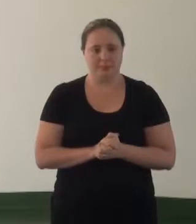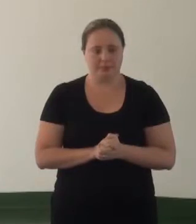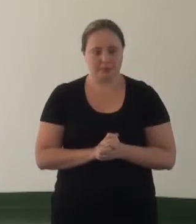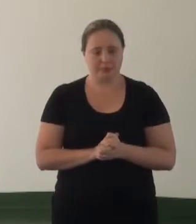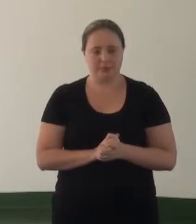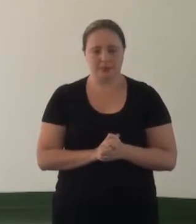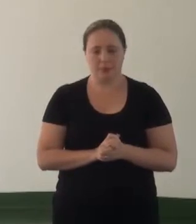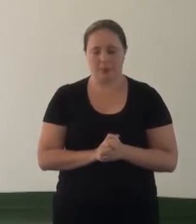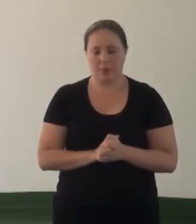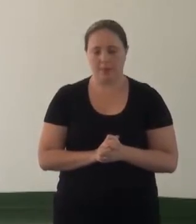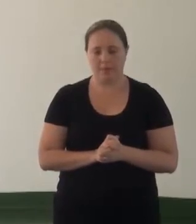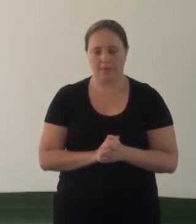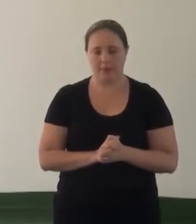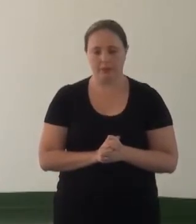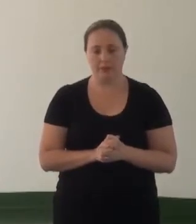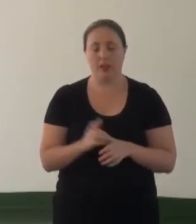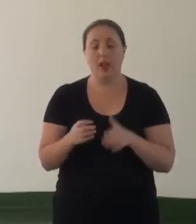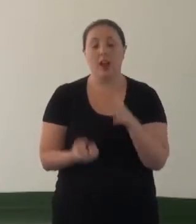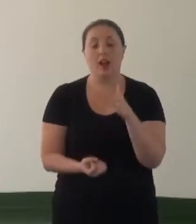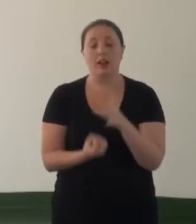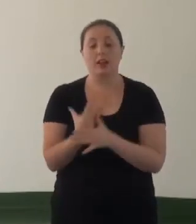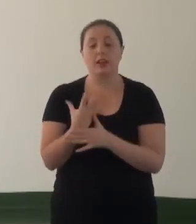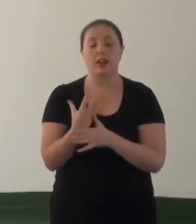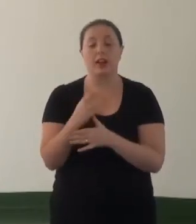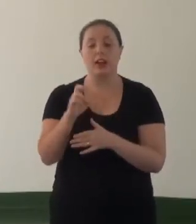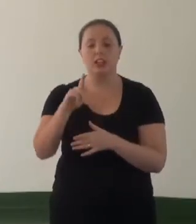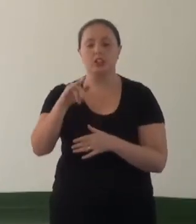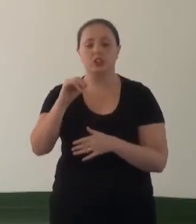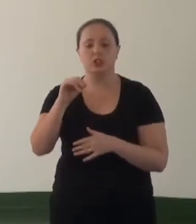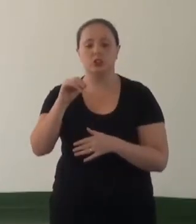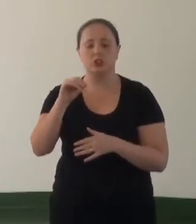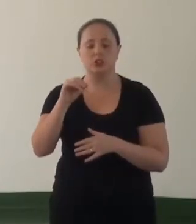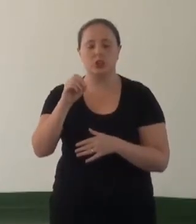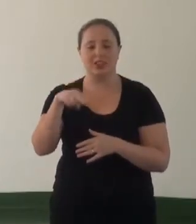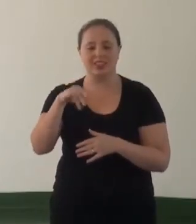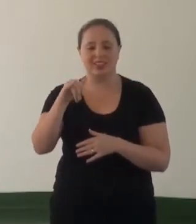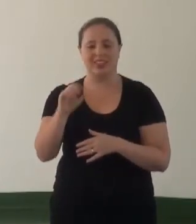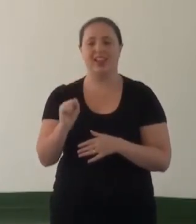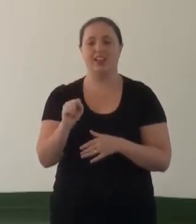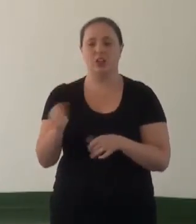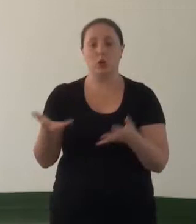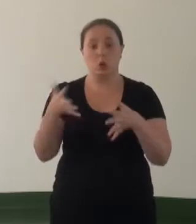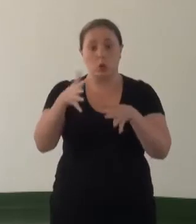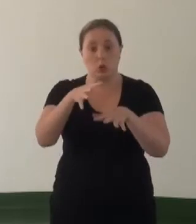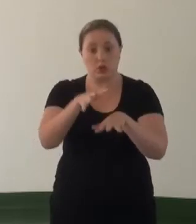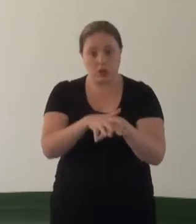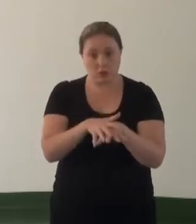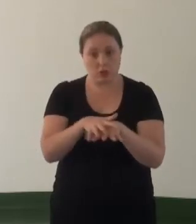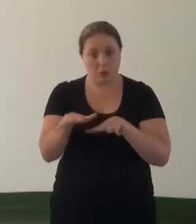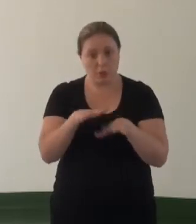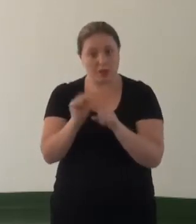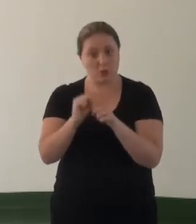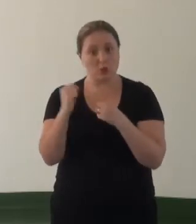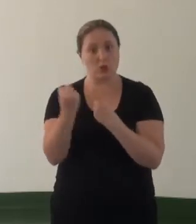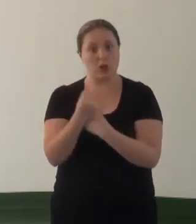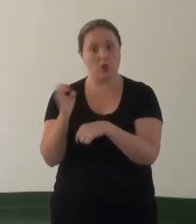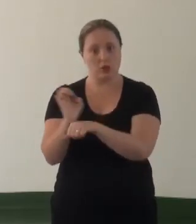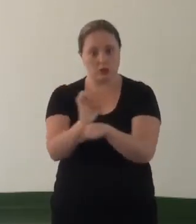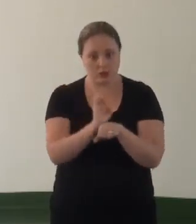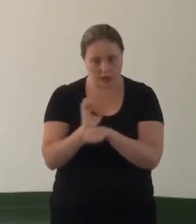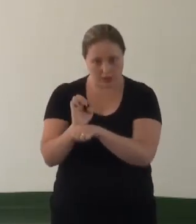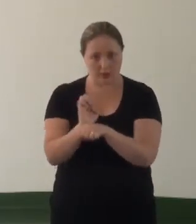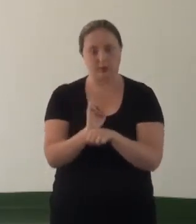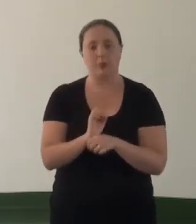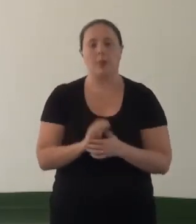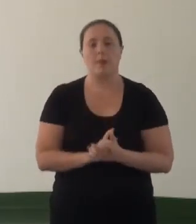O CNMP estimula a criação de coordenadorias regionais voltadas para a inclusão e mobilização social dos estados, edição de resolução